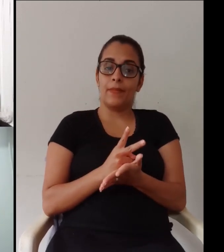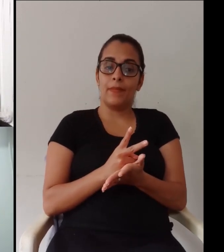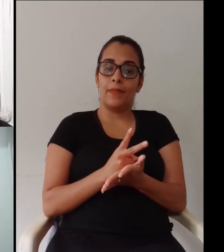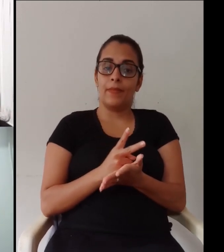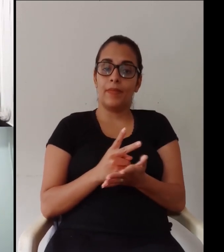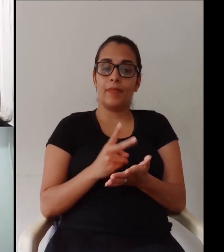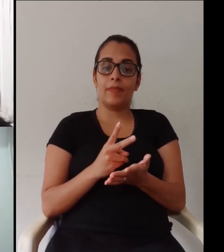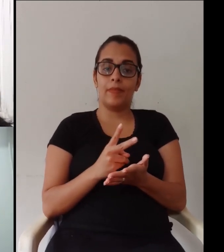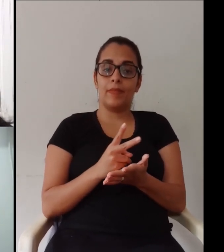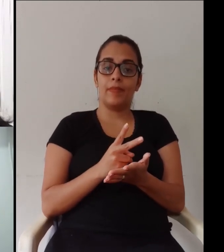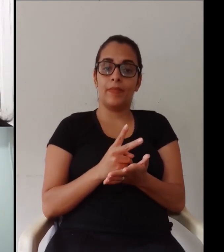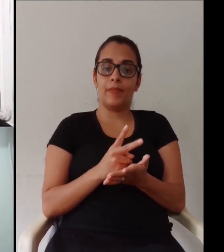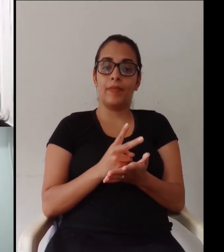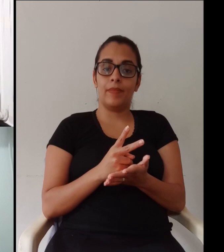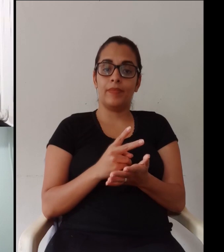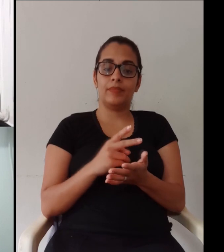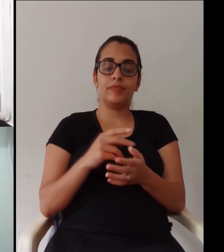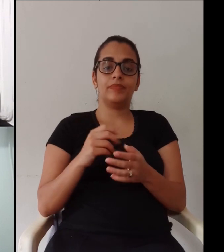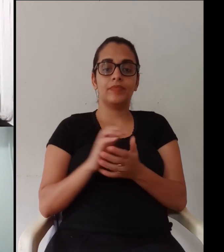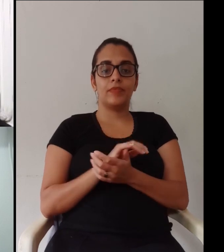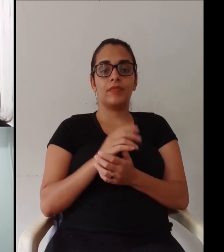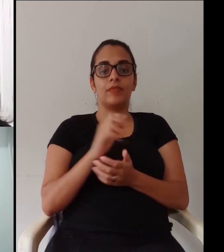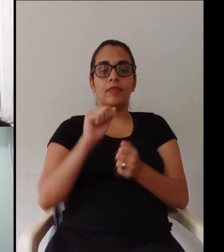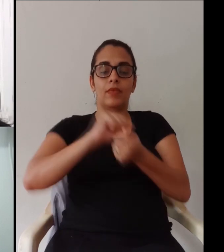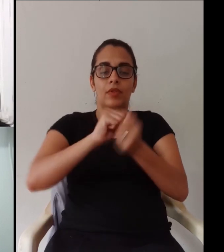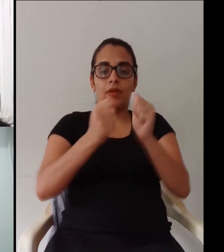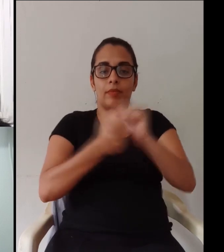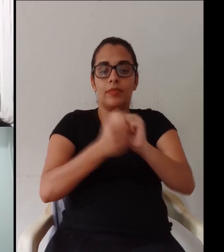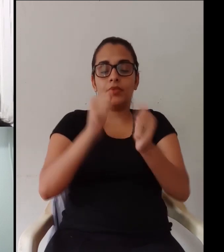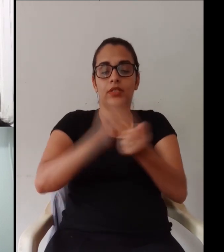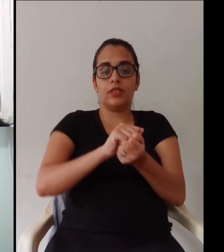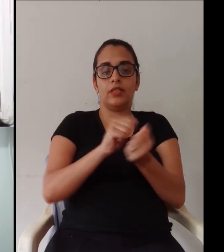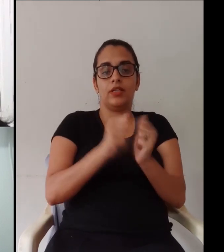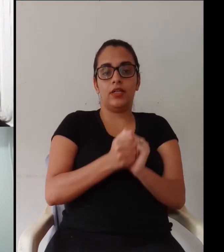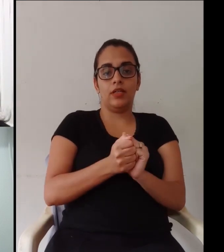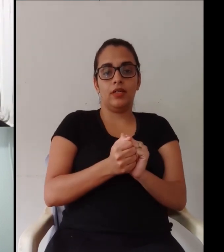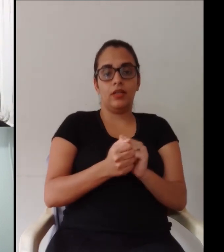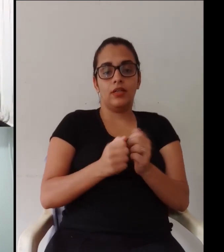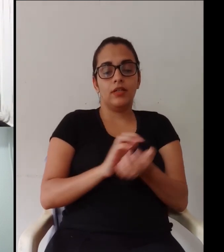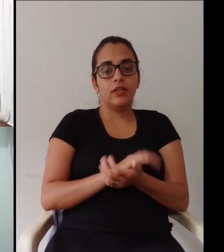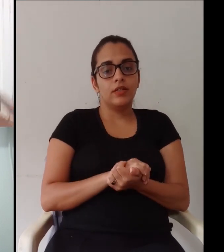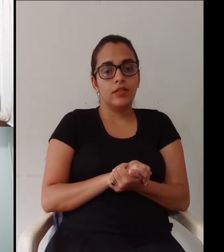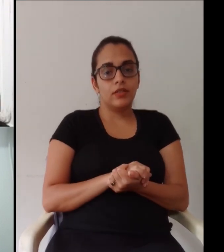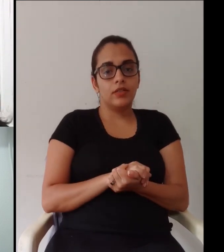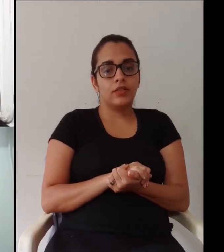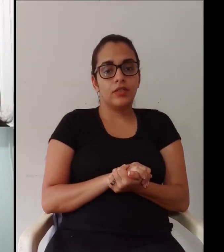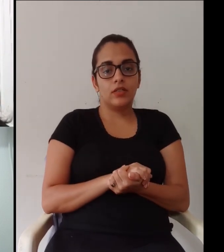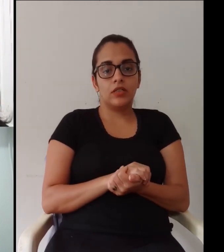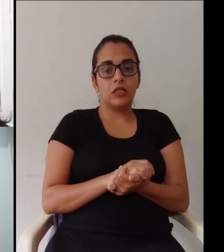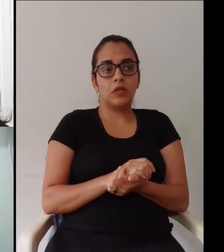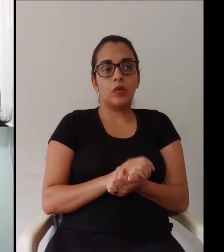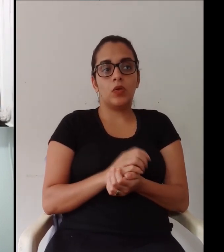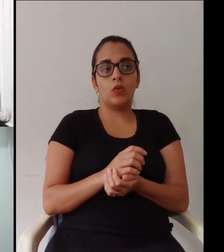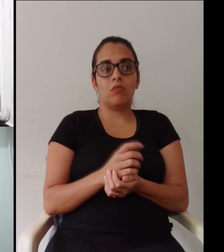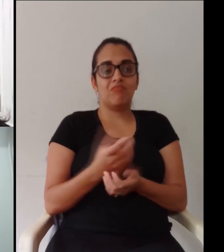os coleguinhas oraram de café e tal assim da mesma forma que no ambiente profissional a gente tendo que